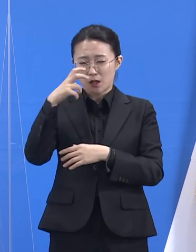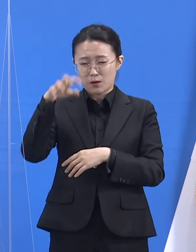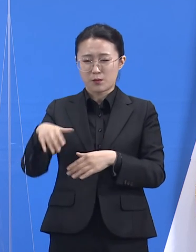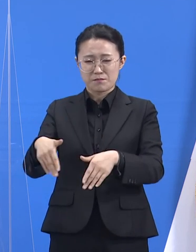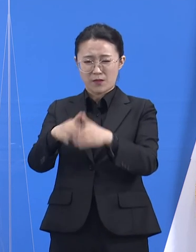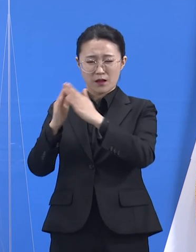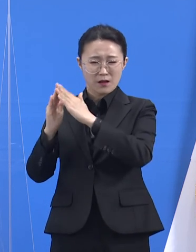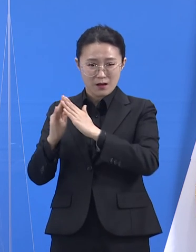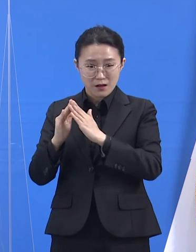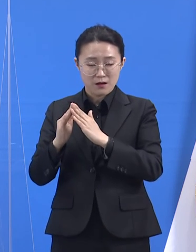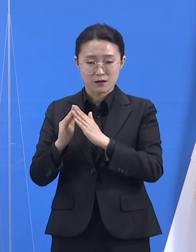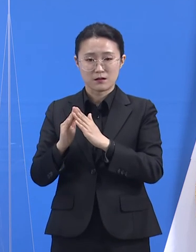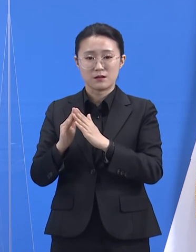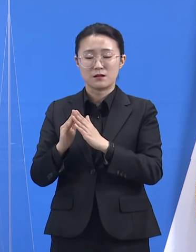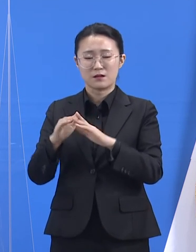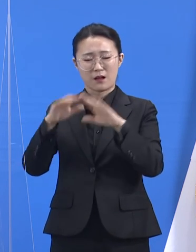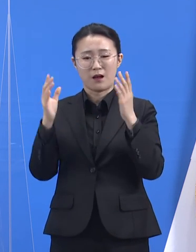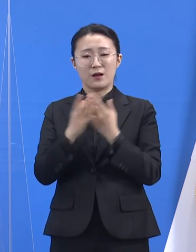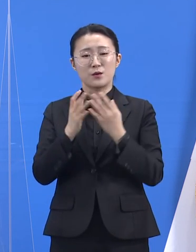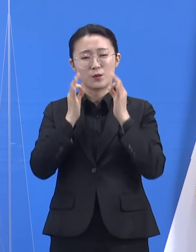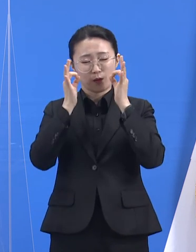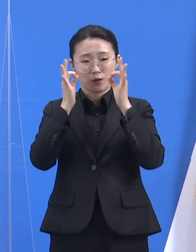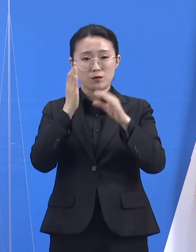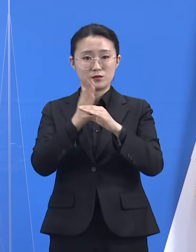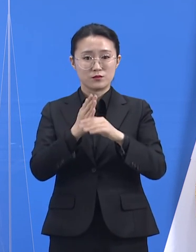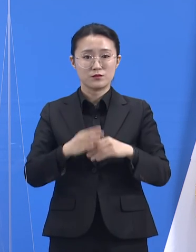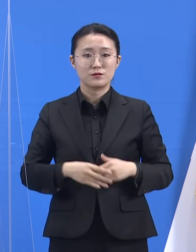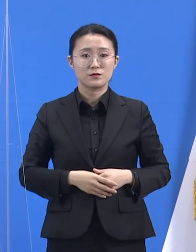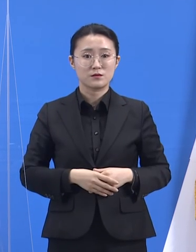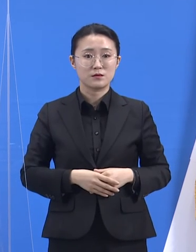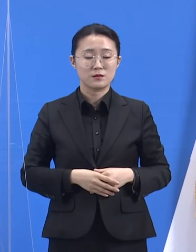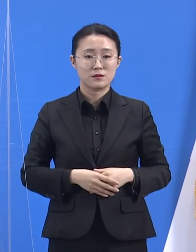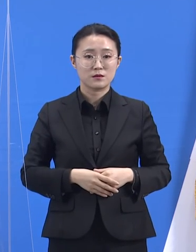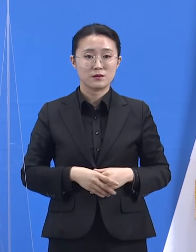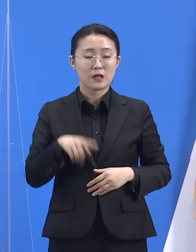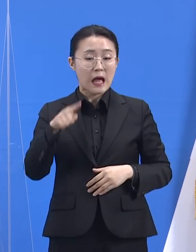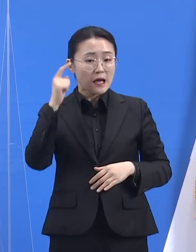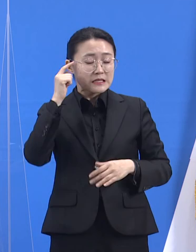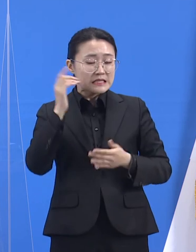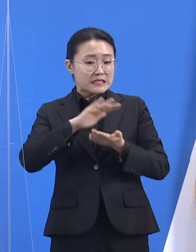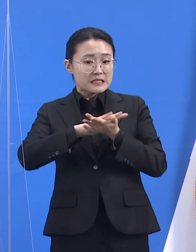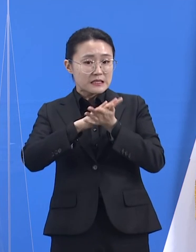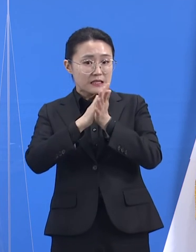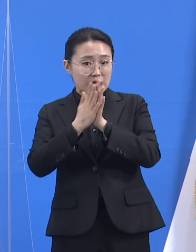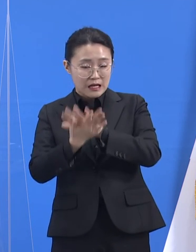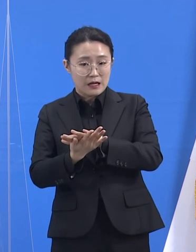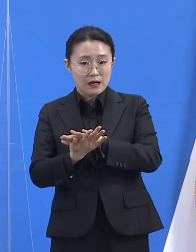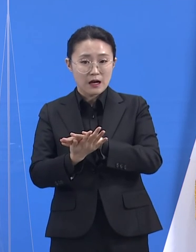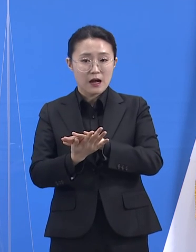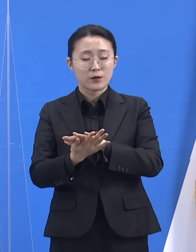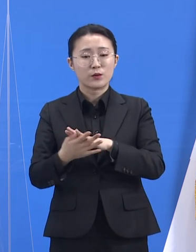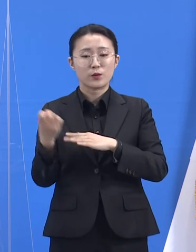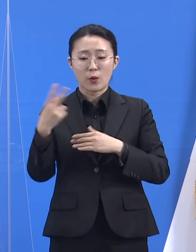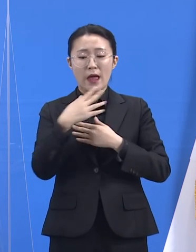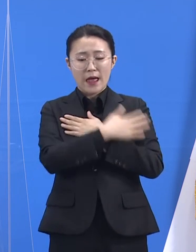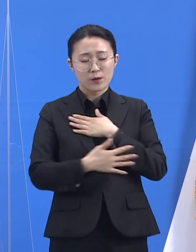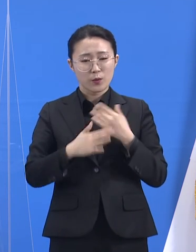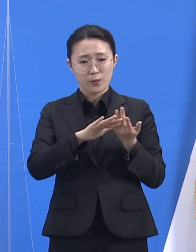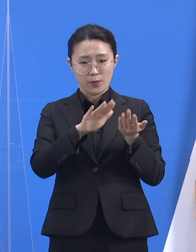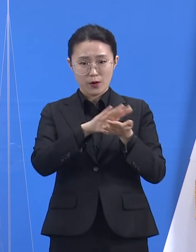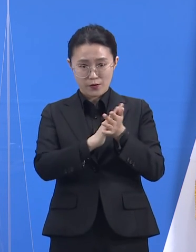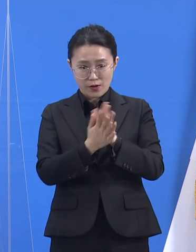도는 진단검사 확대 과정이 인식과 행동 변화를 이끌어내는 계기가 되기를 소망하며 홍보,